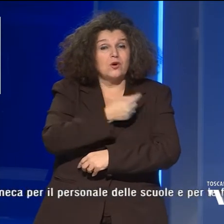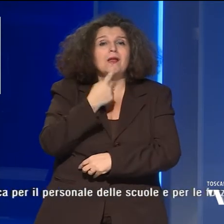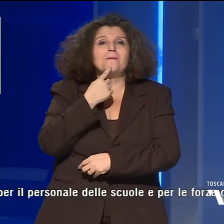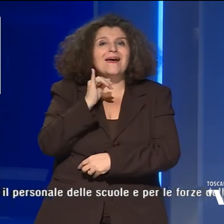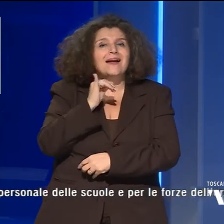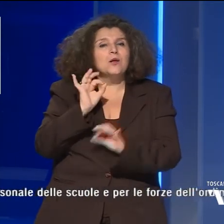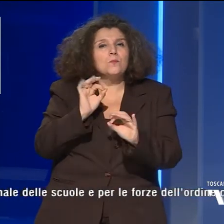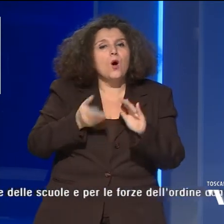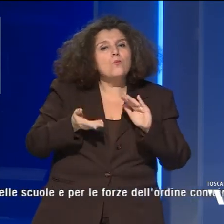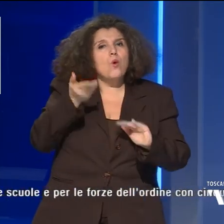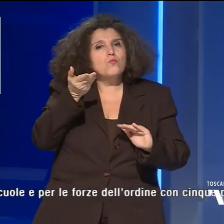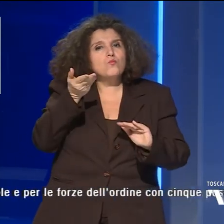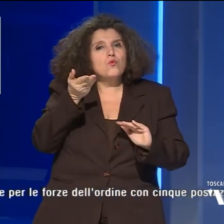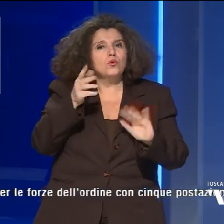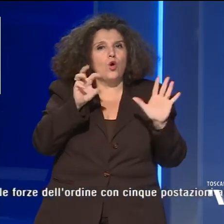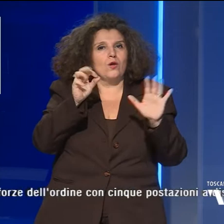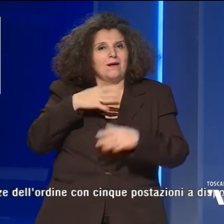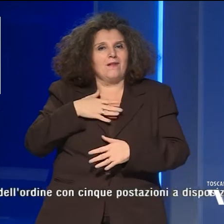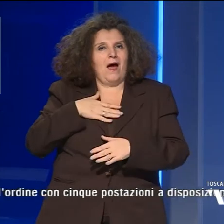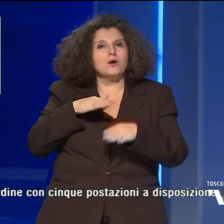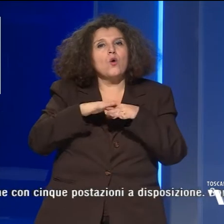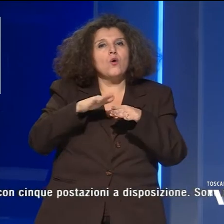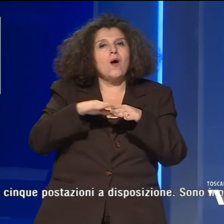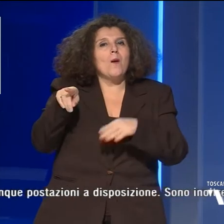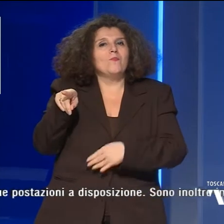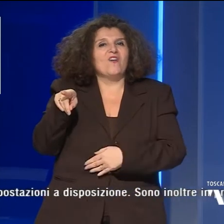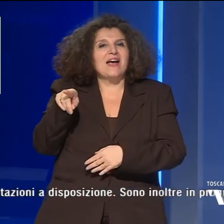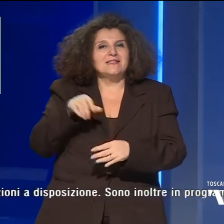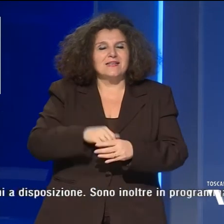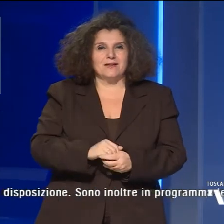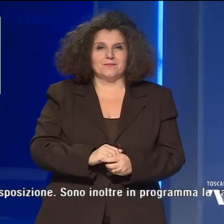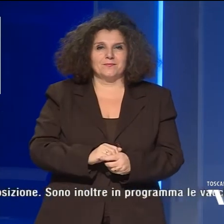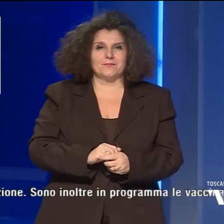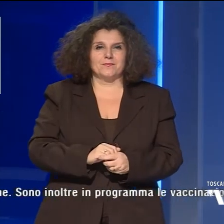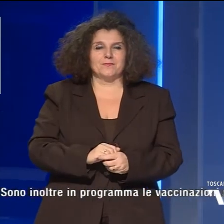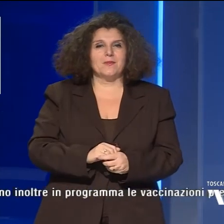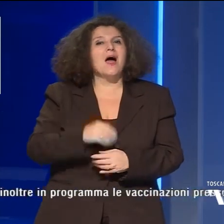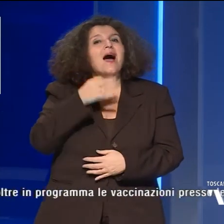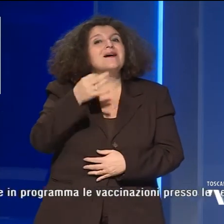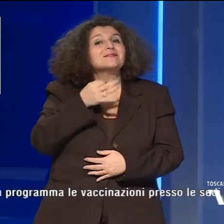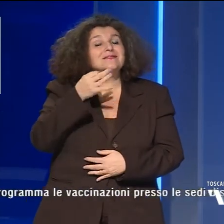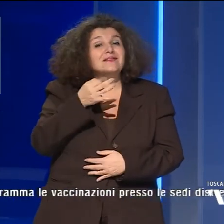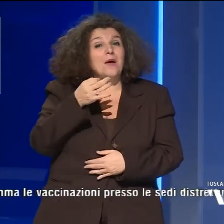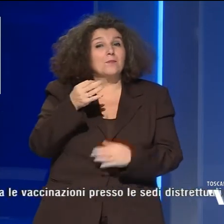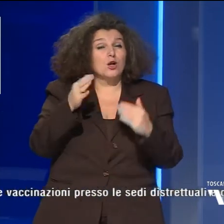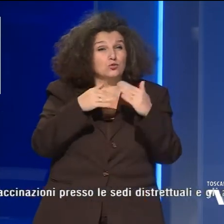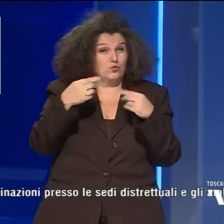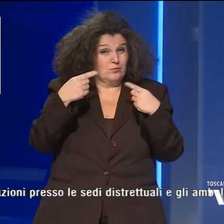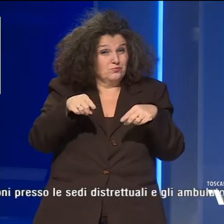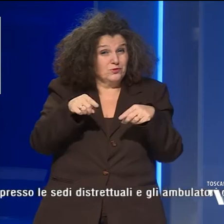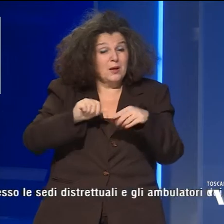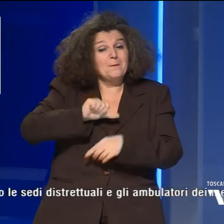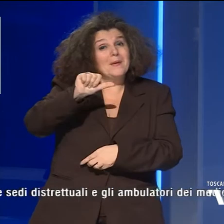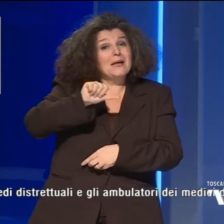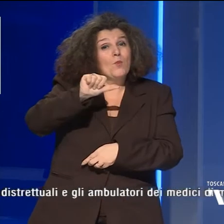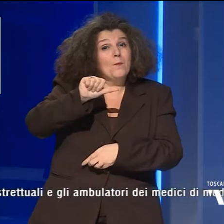appunto ha più di 80 anni con l'utilizzo di Pfizer. Sempre presso questa struttura, al primo piano,